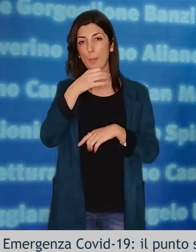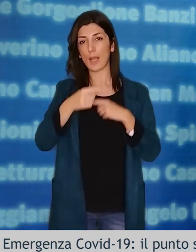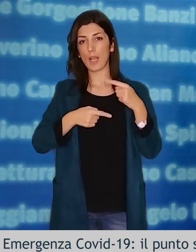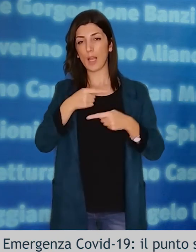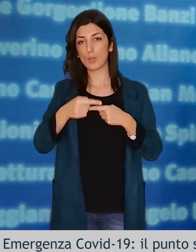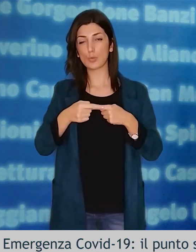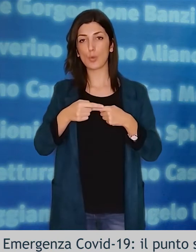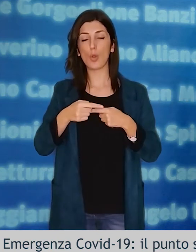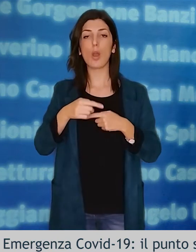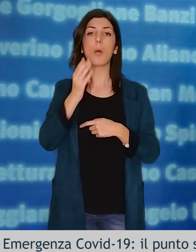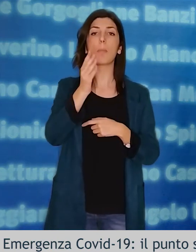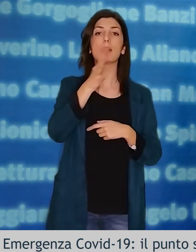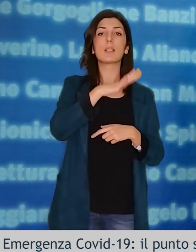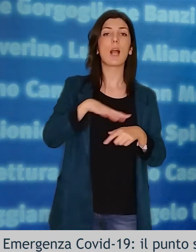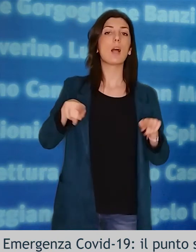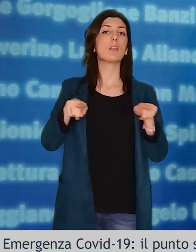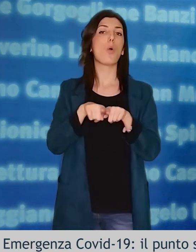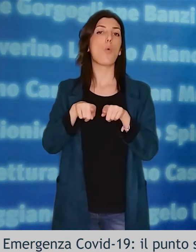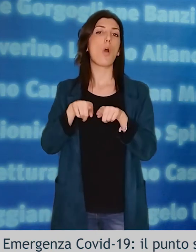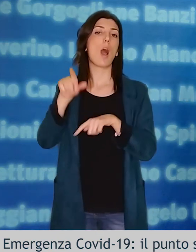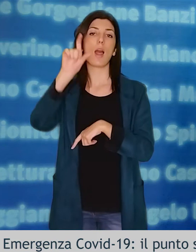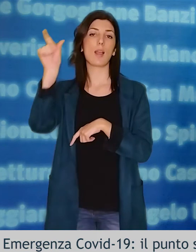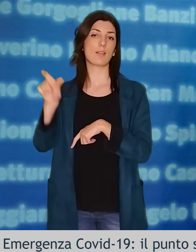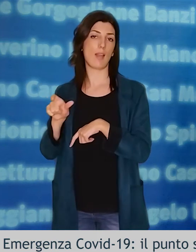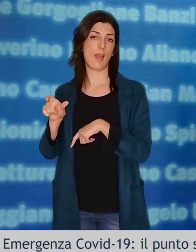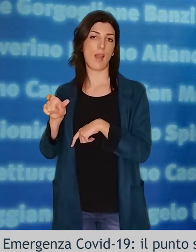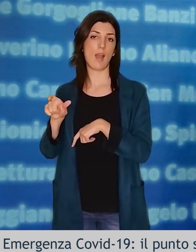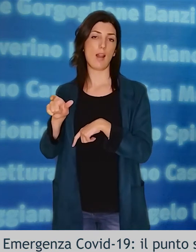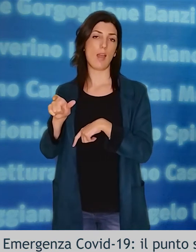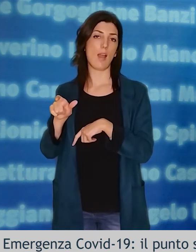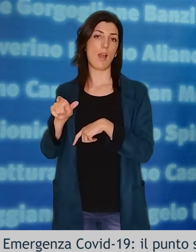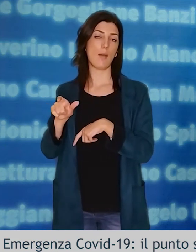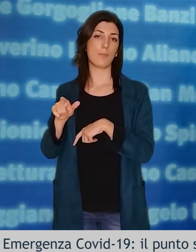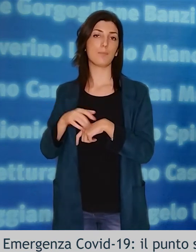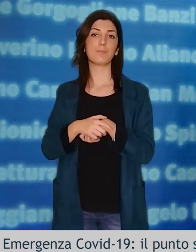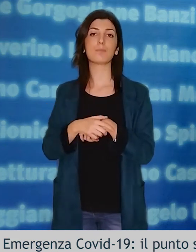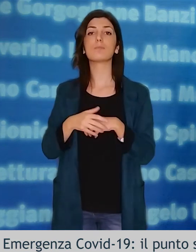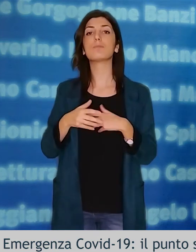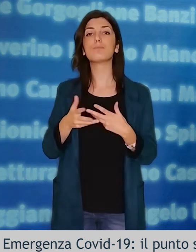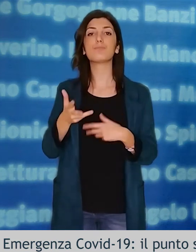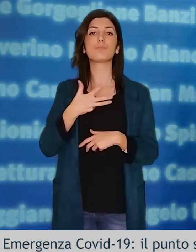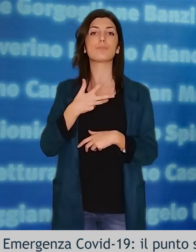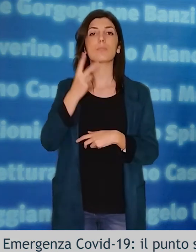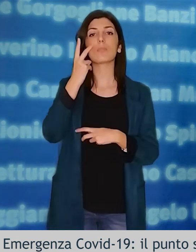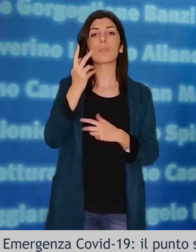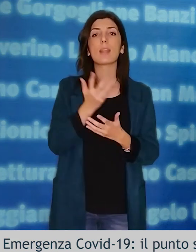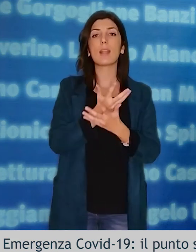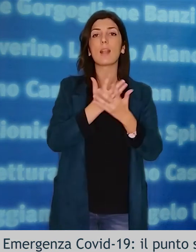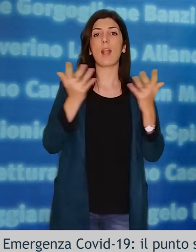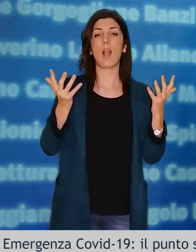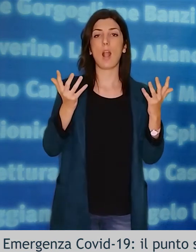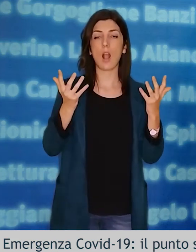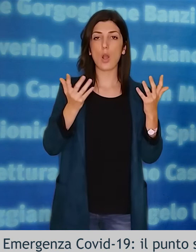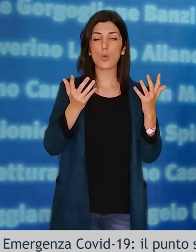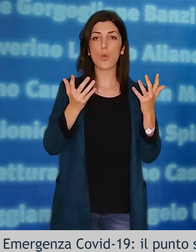resto d'Italia, si assiste a una graduale tendenza al